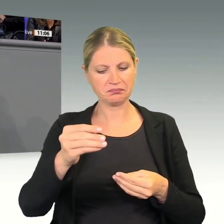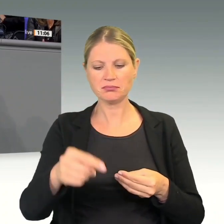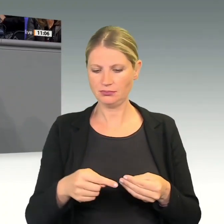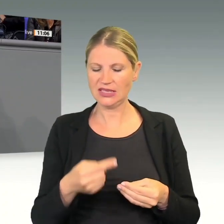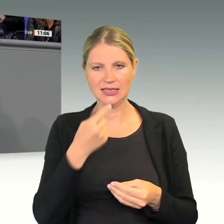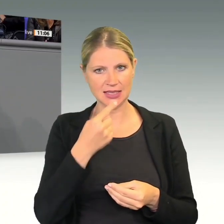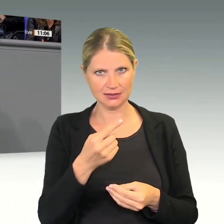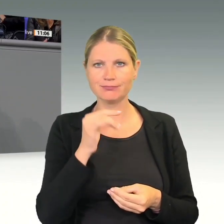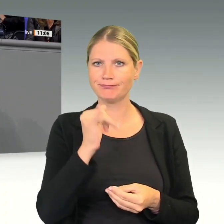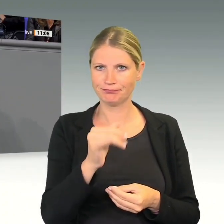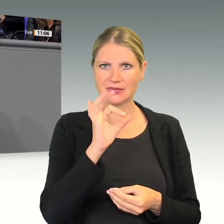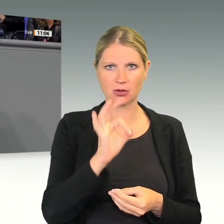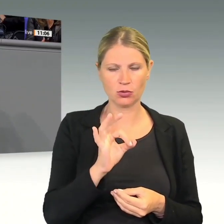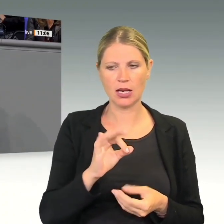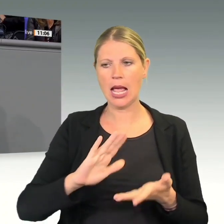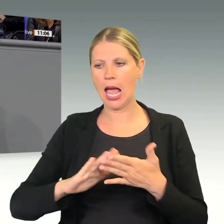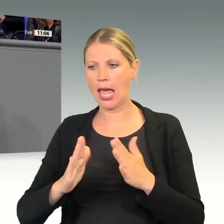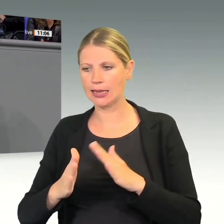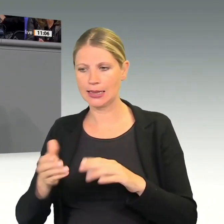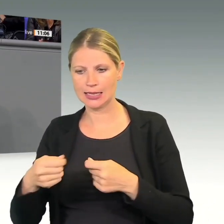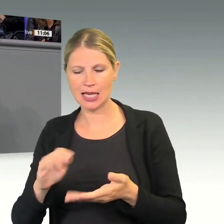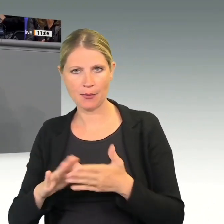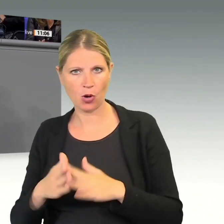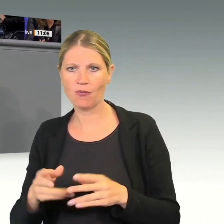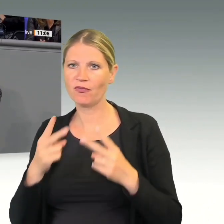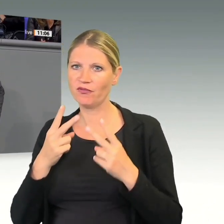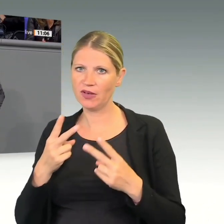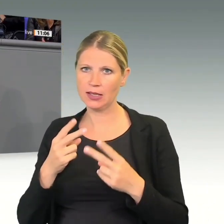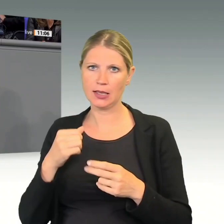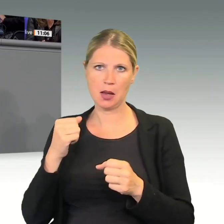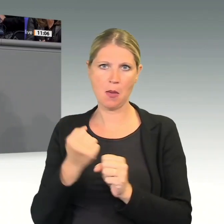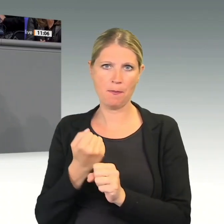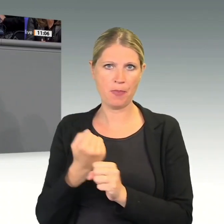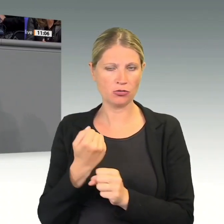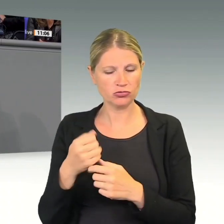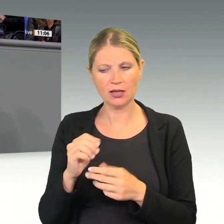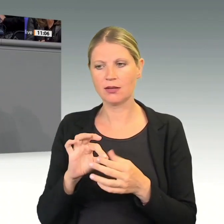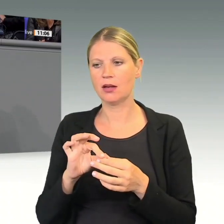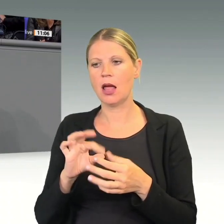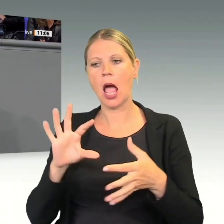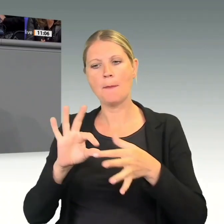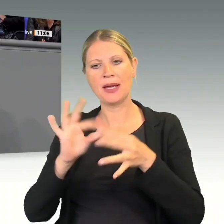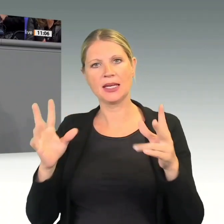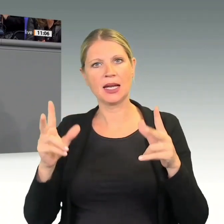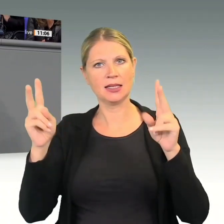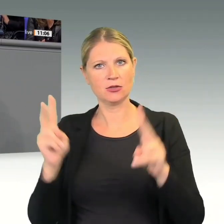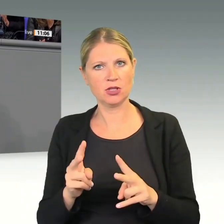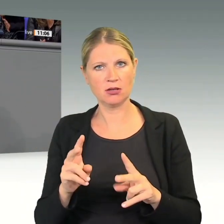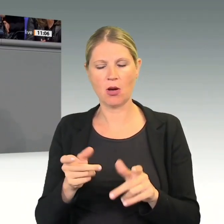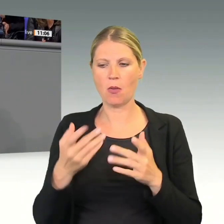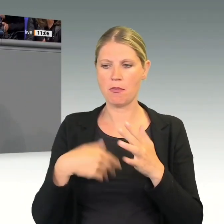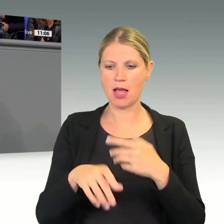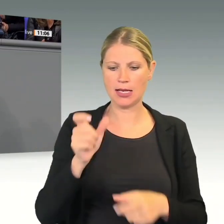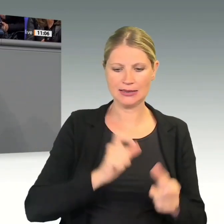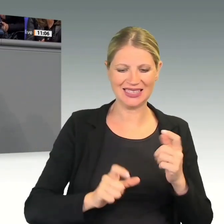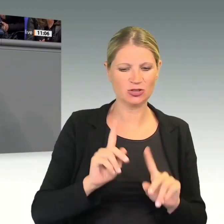Handelsabkommen wie mit Mercosur sind zentrale Bausteine, Abhängigkeiten zu reduzieren. Sie steigern Resilienz und sollten zügig abgeschlossen werden.